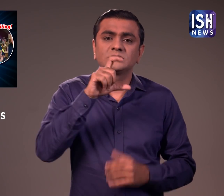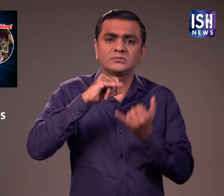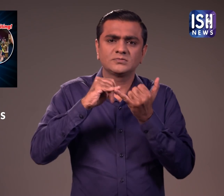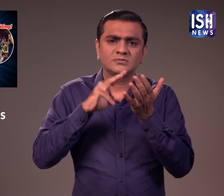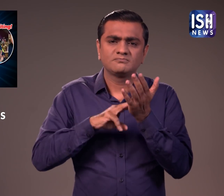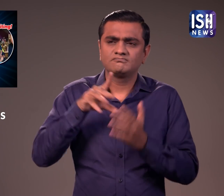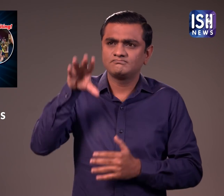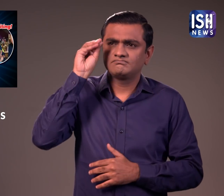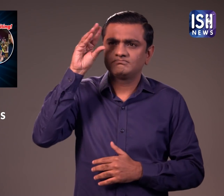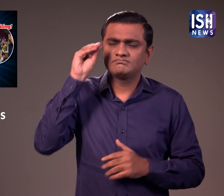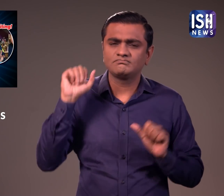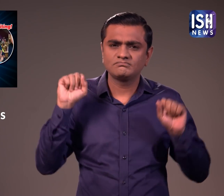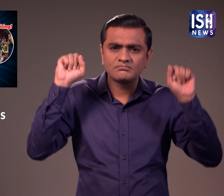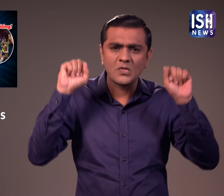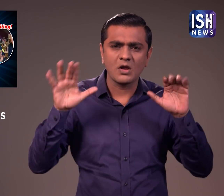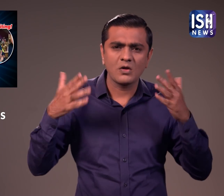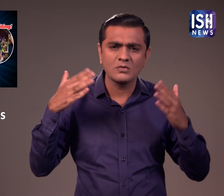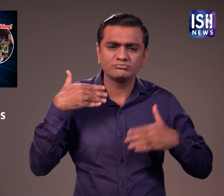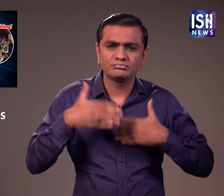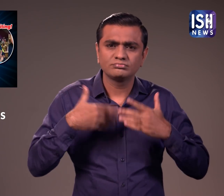उन्होंने कम उमर से प्रशिक्षन लिया